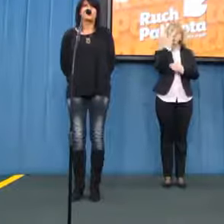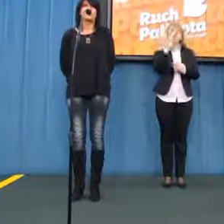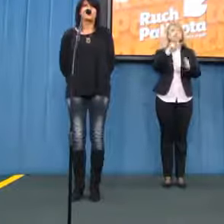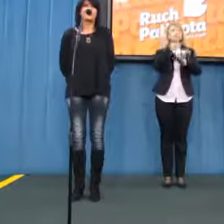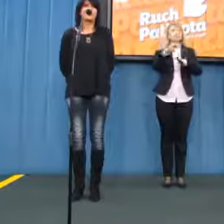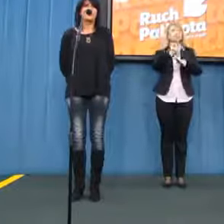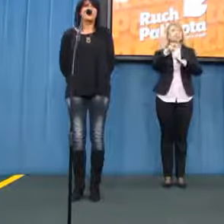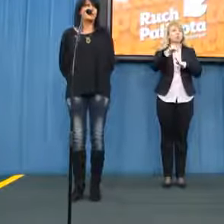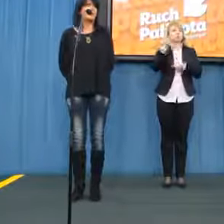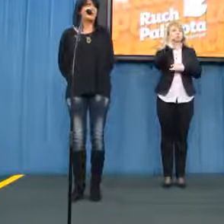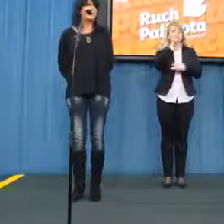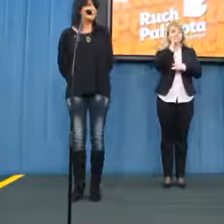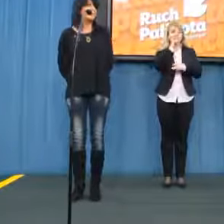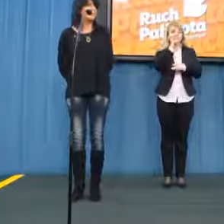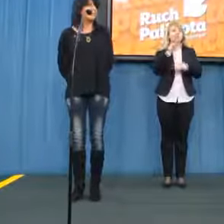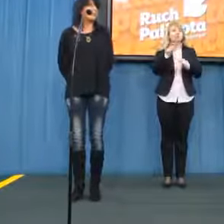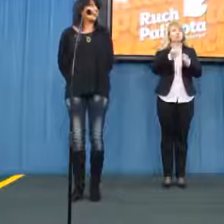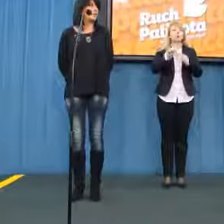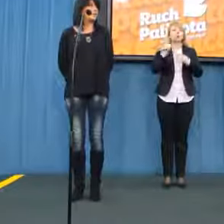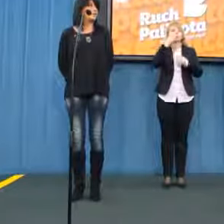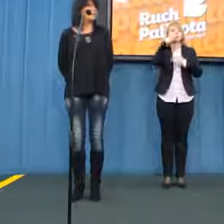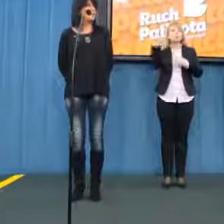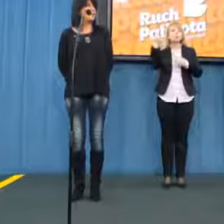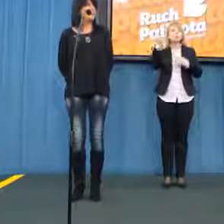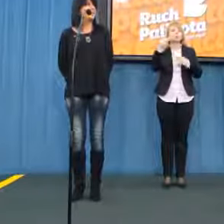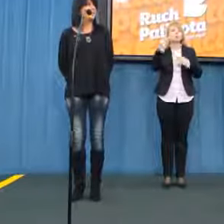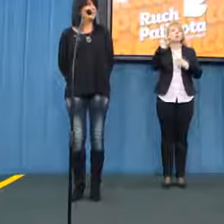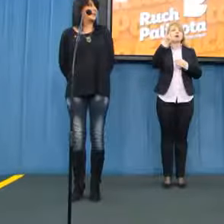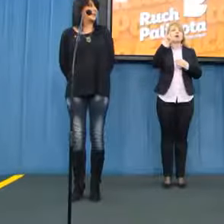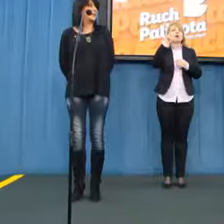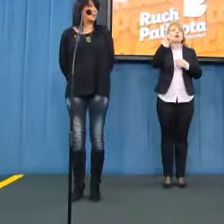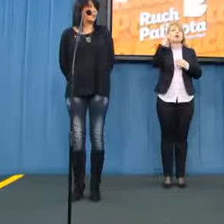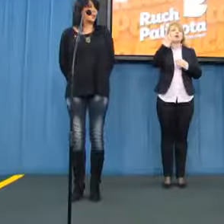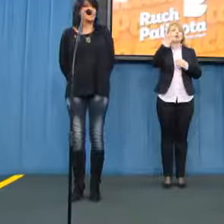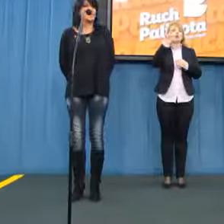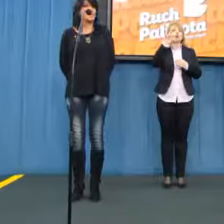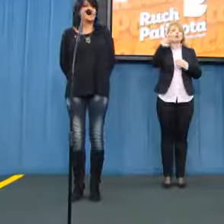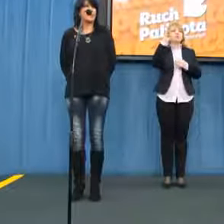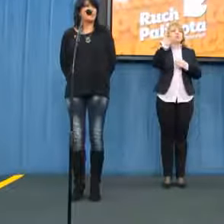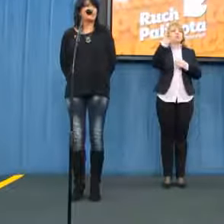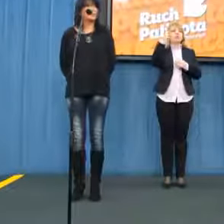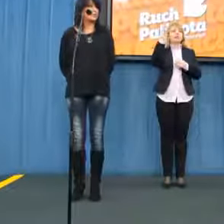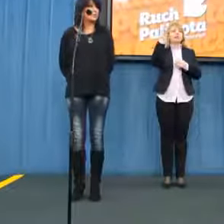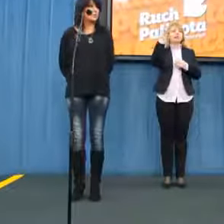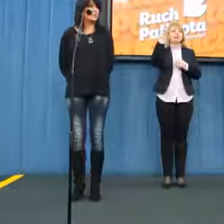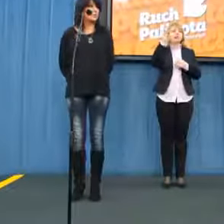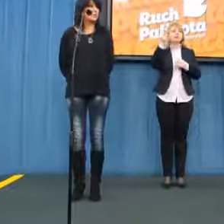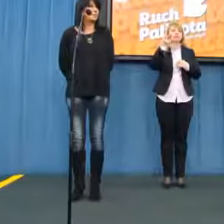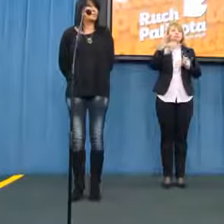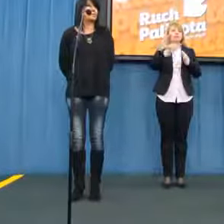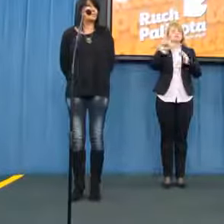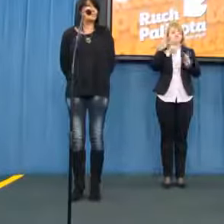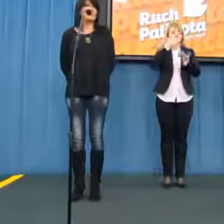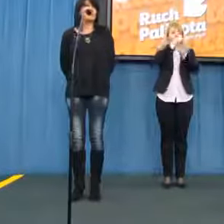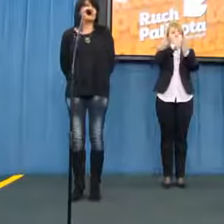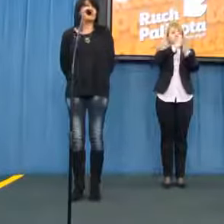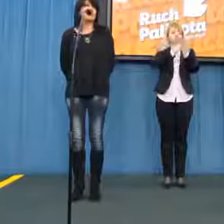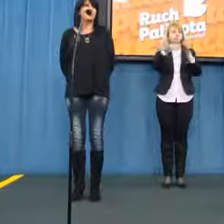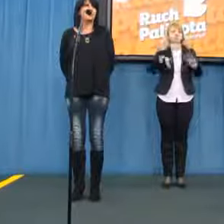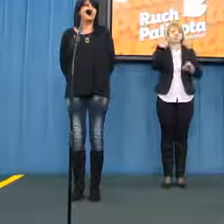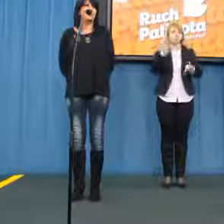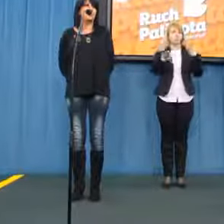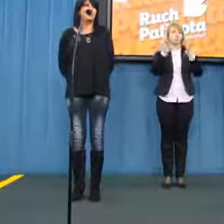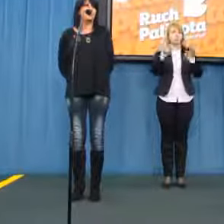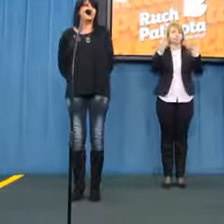Ruchu Paligota na temat barytetów mężczyzn i kobiet i suwaka na listach wyborczych. Na początku chcielibyśmy pokazać